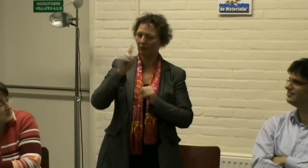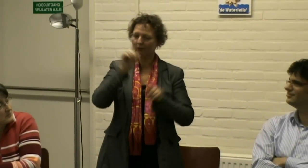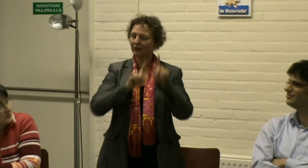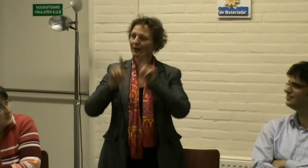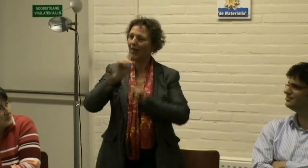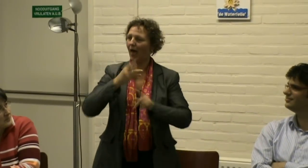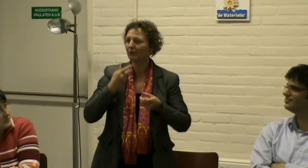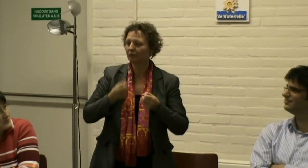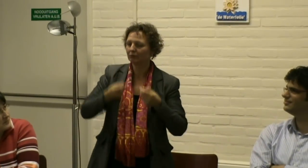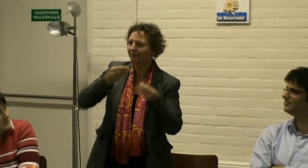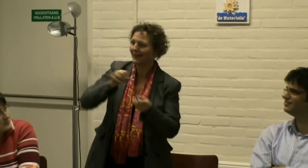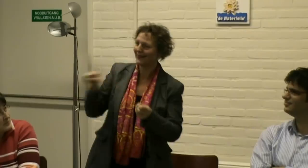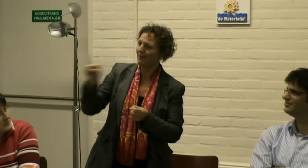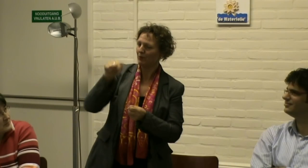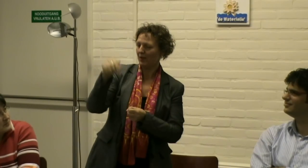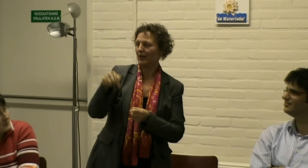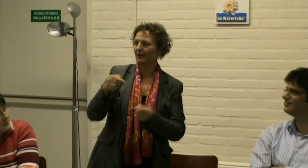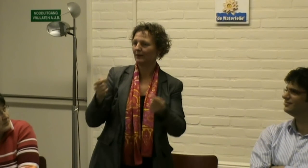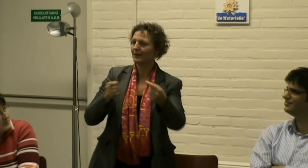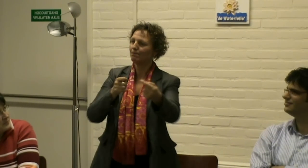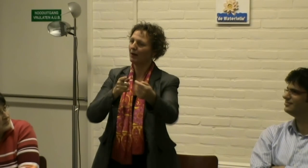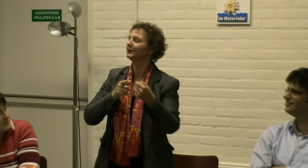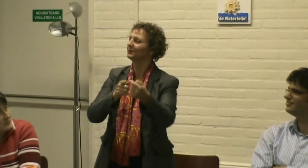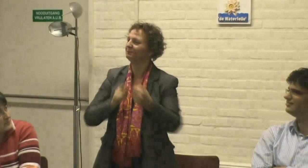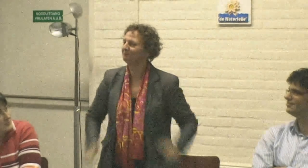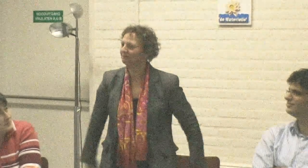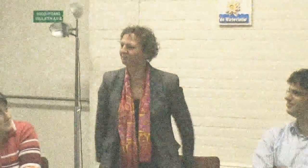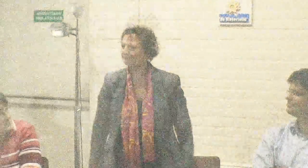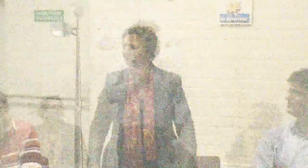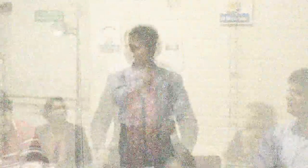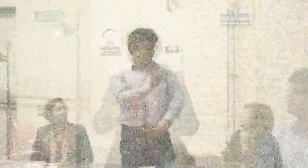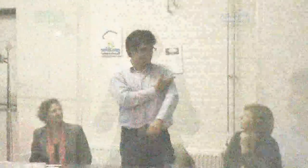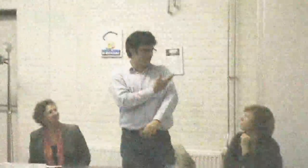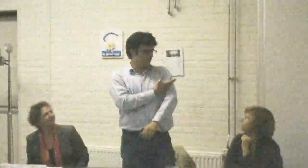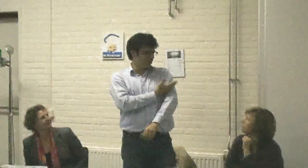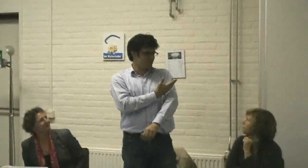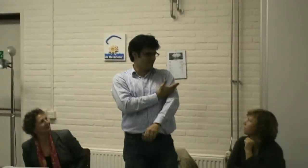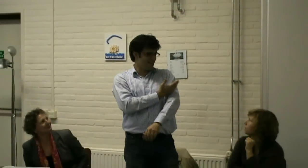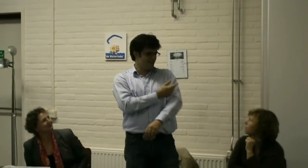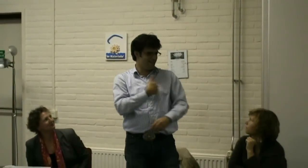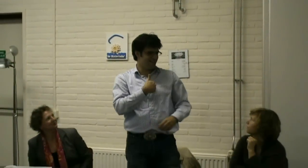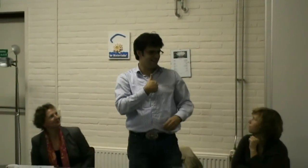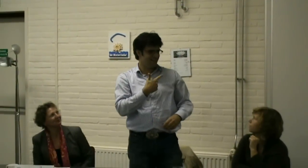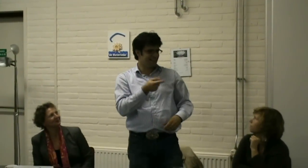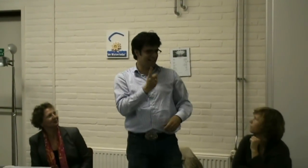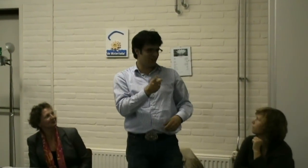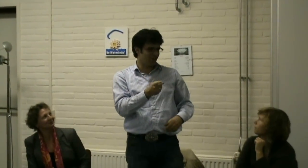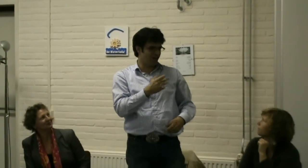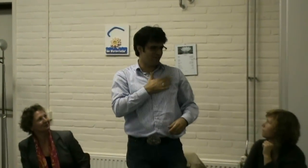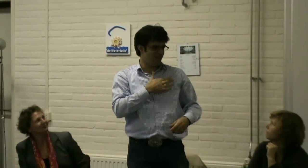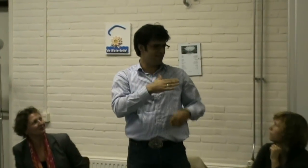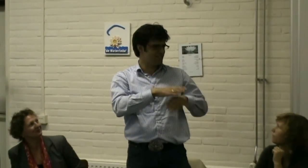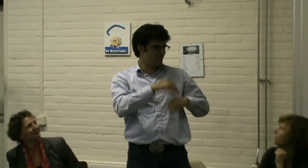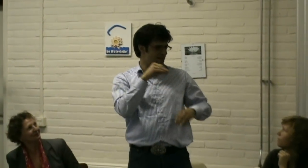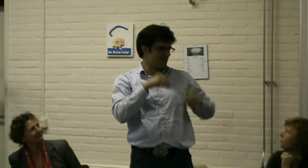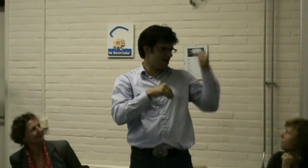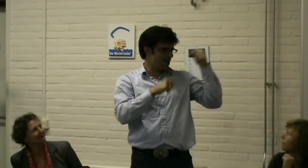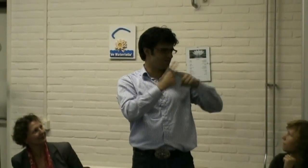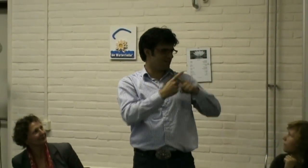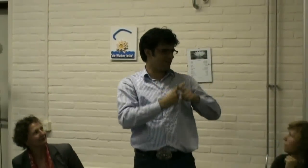En, nou ja, ik kan zeg maar die verhalen ook niet meer. Mijn naam is Stefan Russel. Ik ben directeur van het